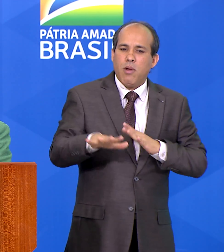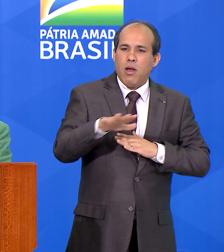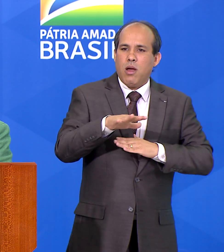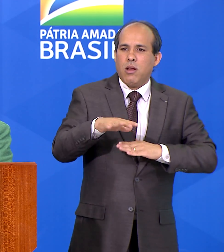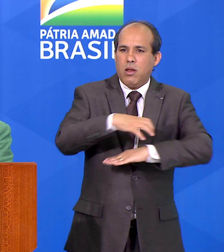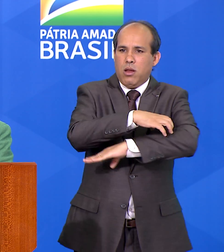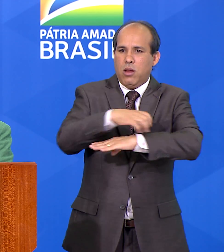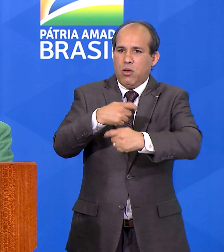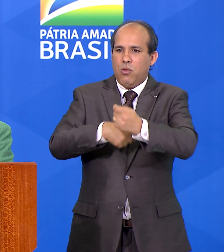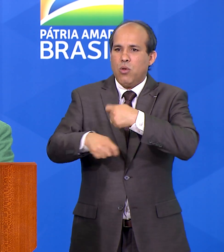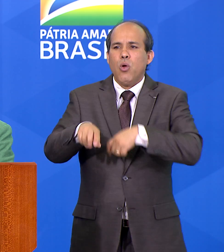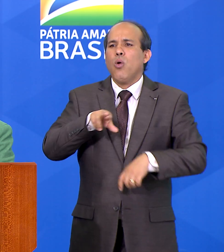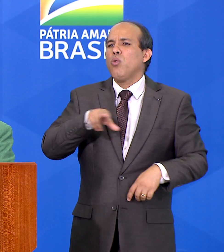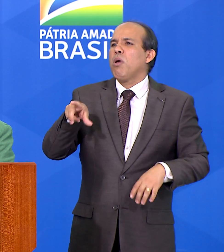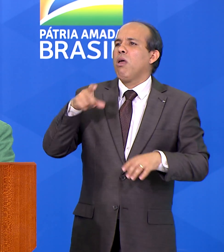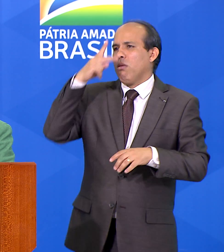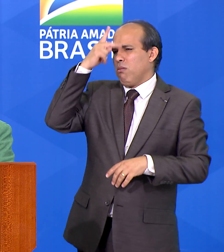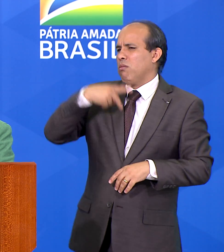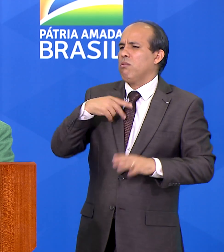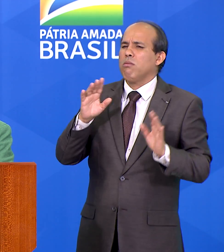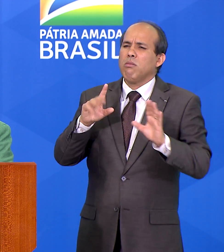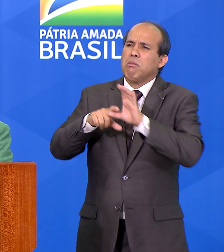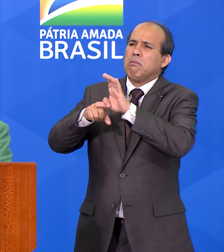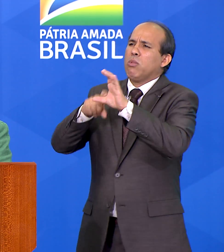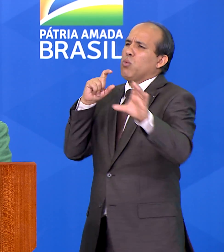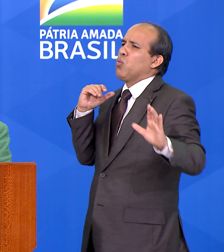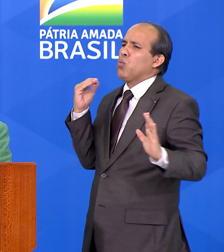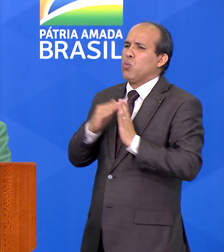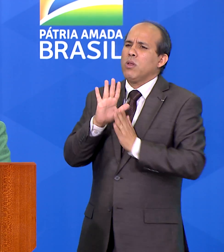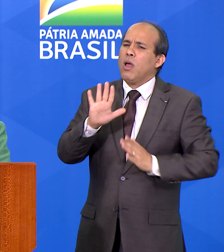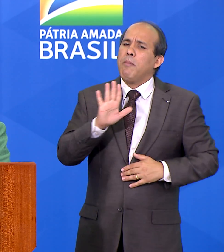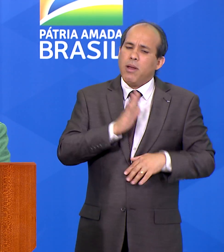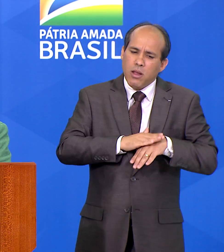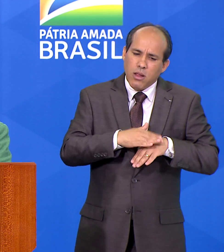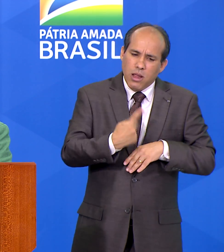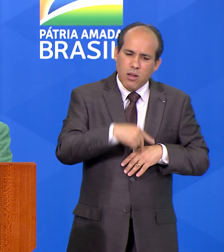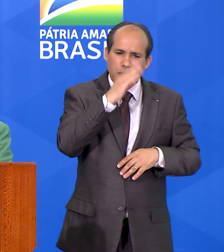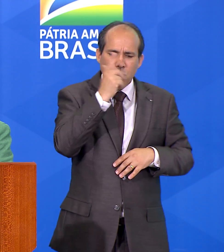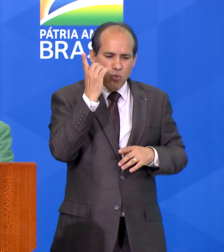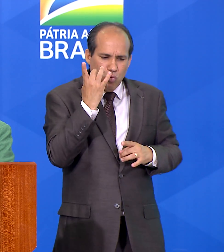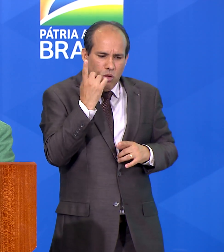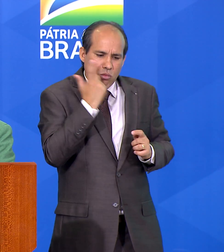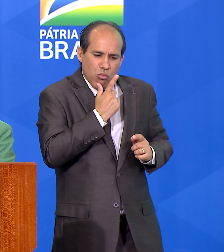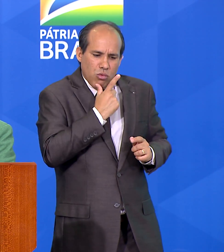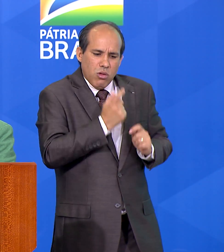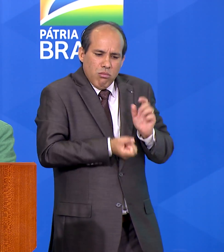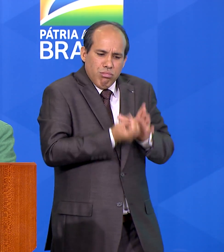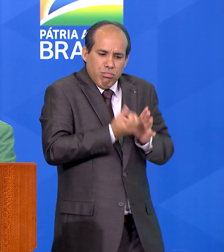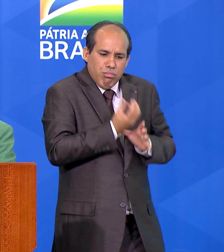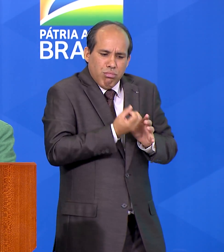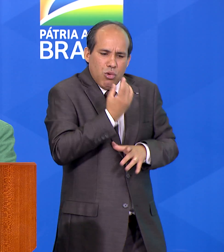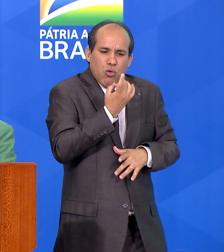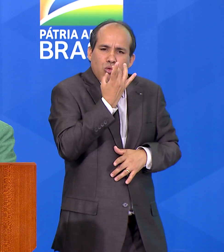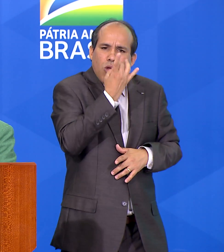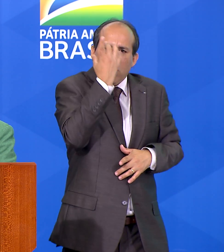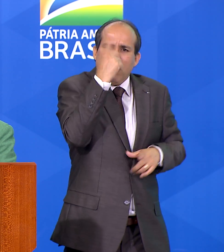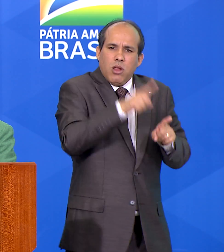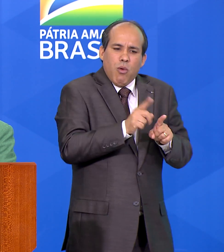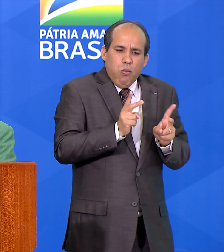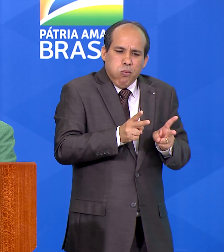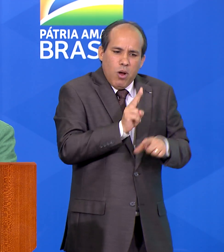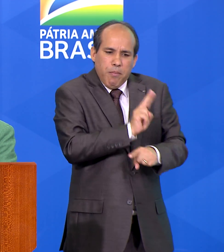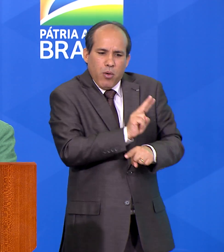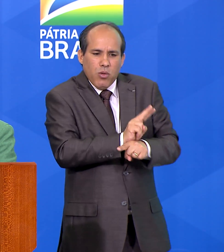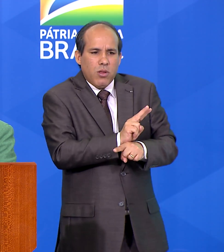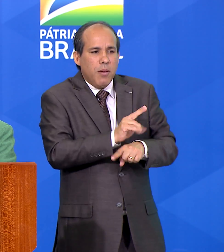buscando a autosuficiência, mas sim a capacidade de superar desafios e manter nossa maior riqueza,